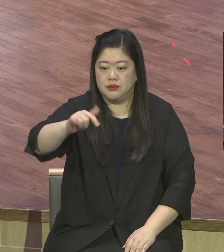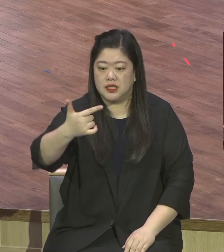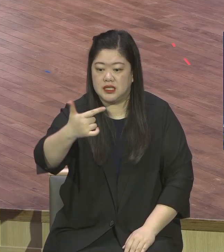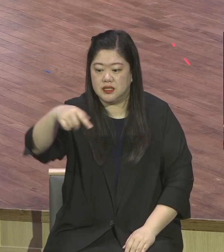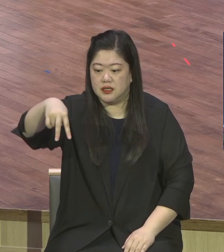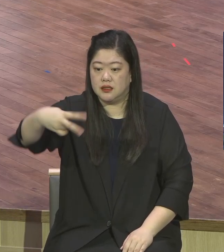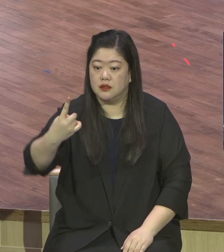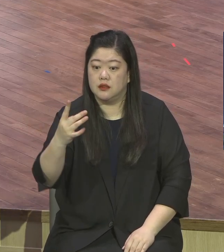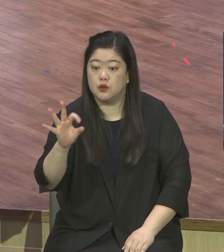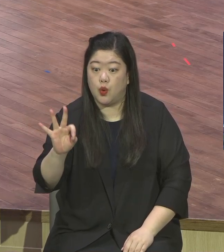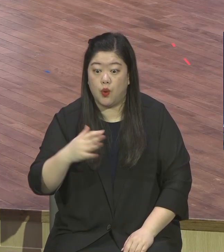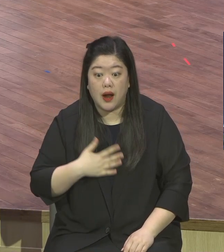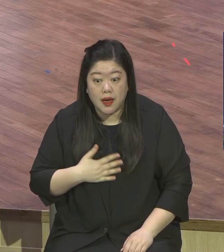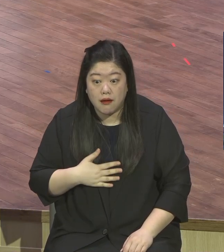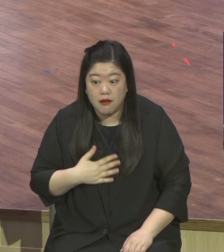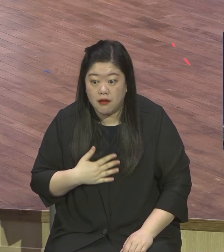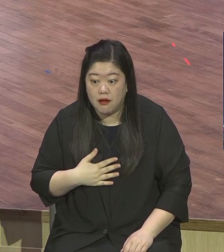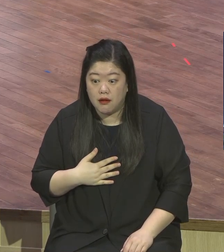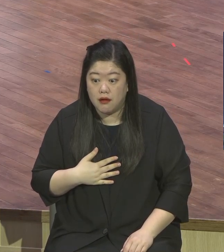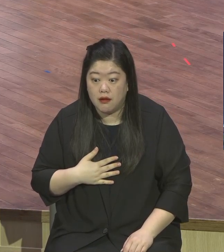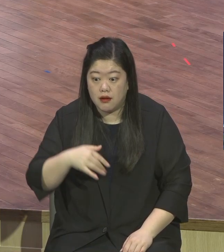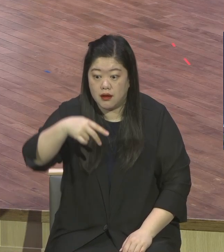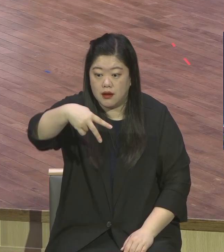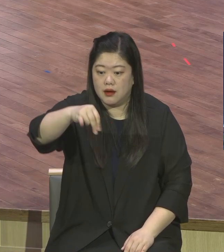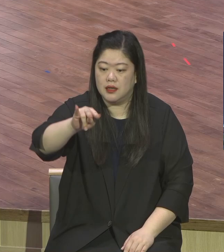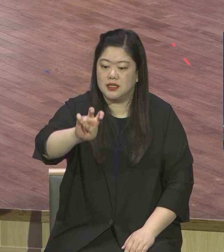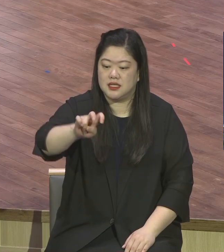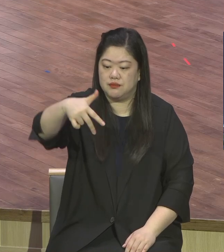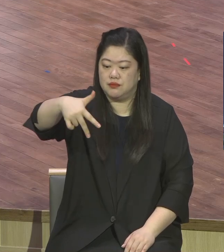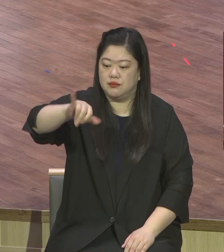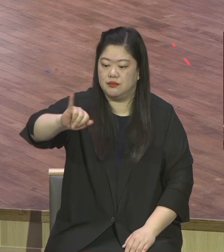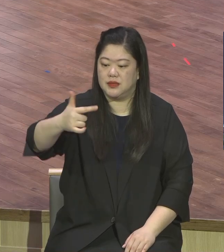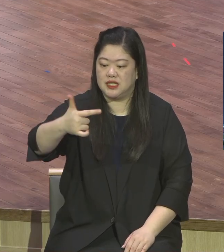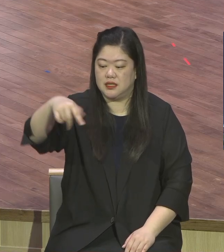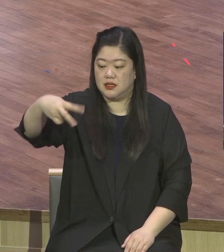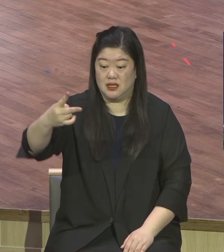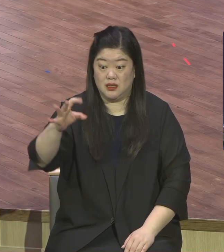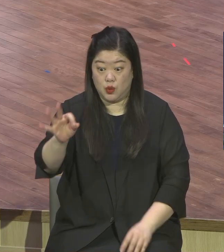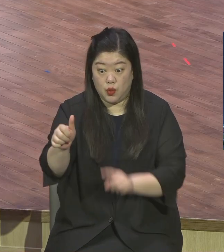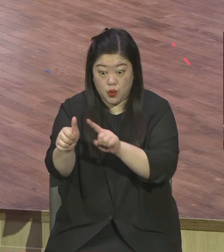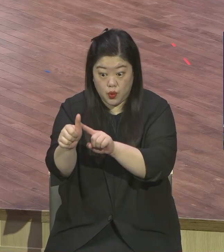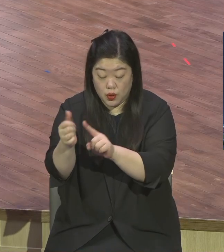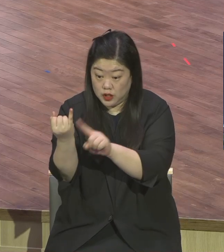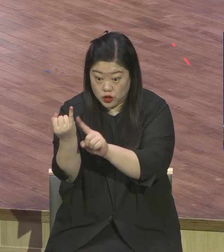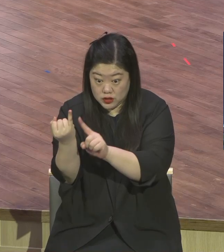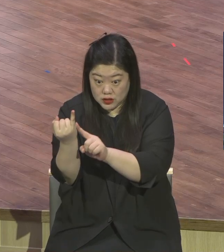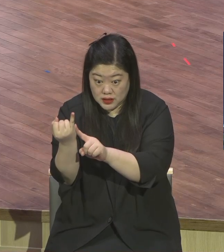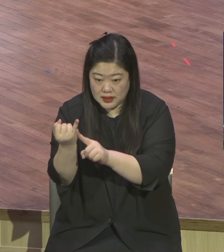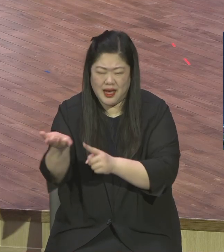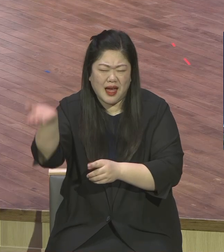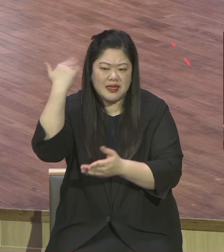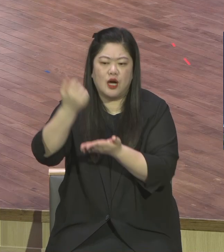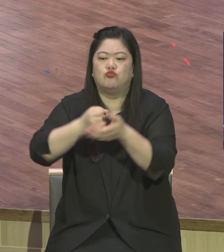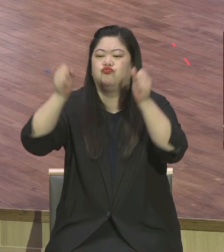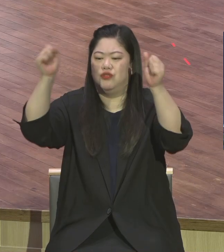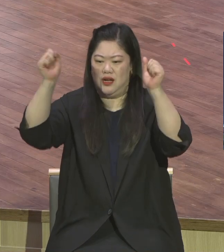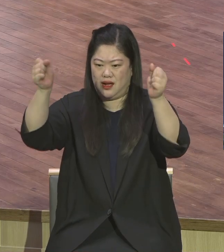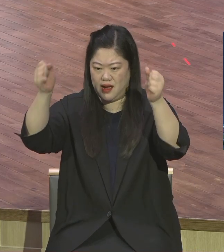곰팡스나 그런 여자 얼굴 처음 봤어요 썩어도 보통 썩은 게 아니여 얼굴 많은 게 아닙니다 사단에게 시달리다 보니까